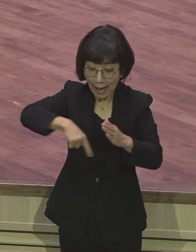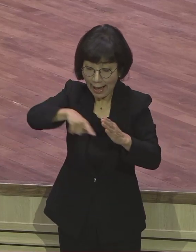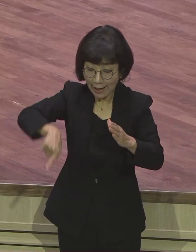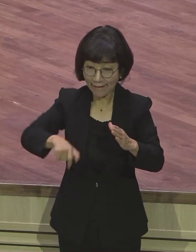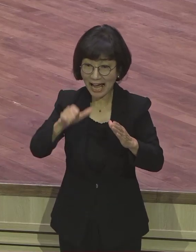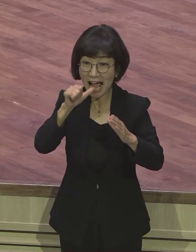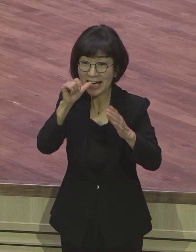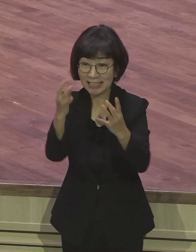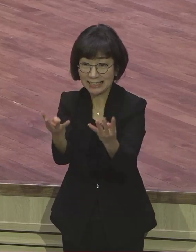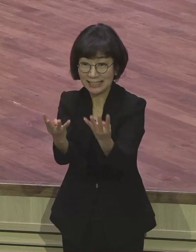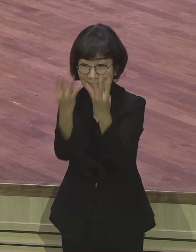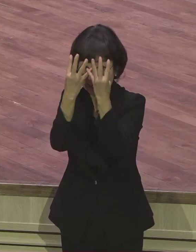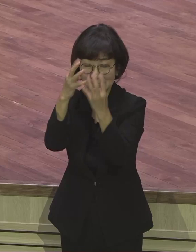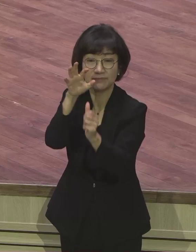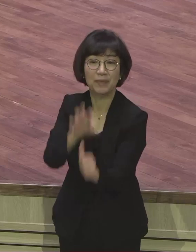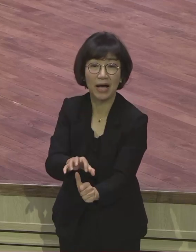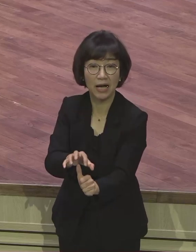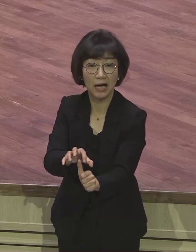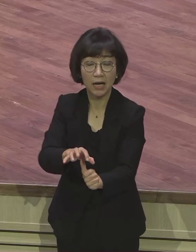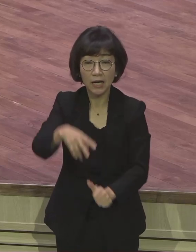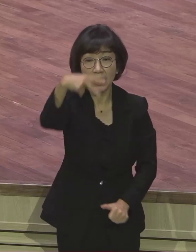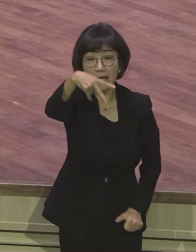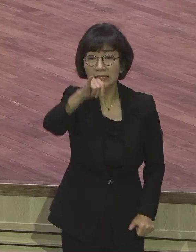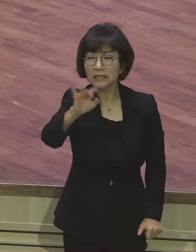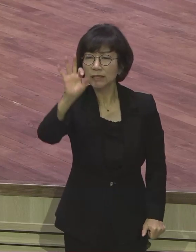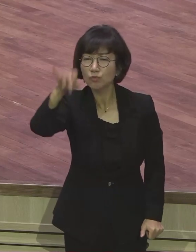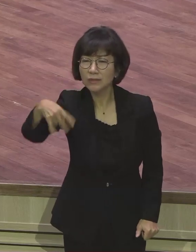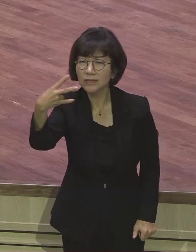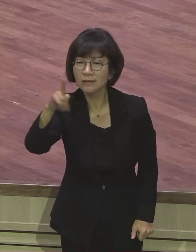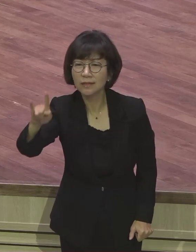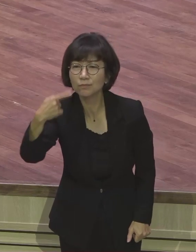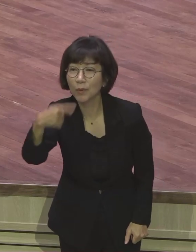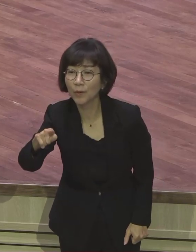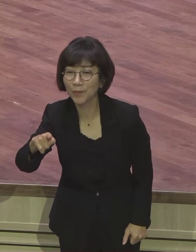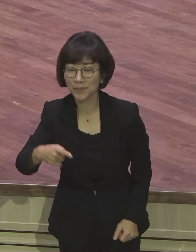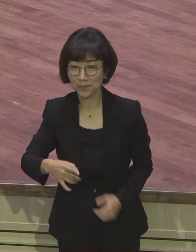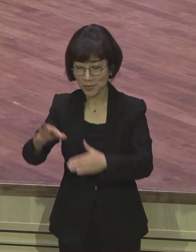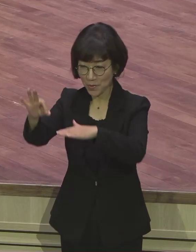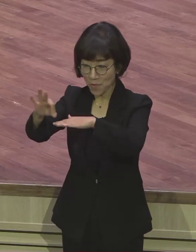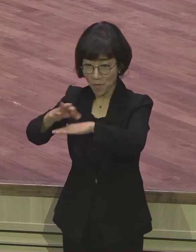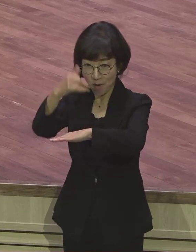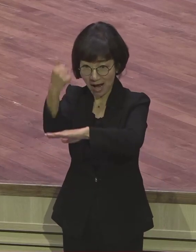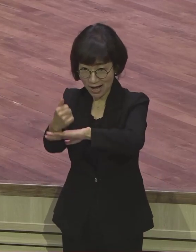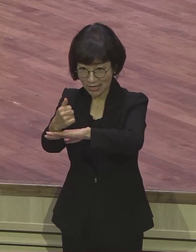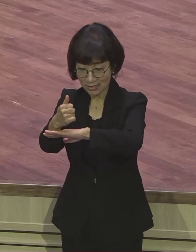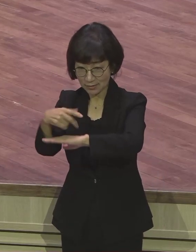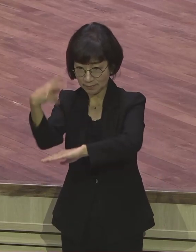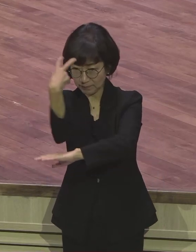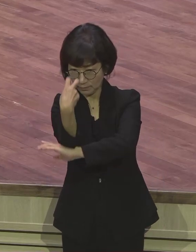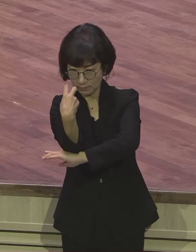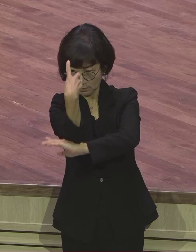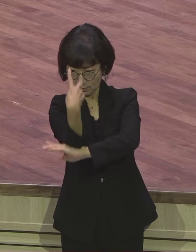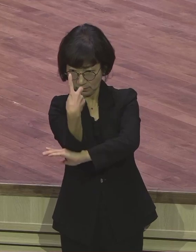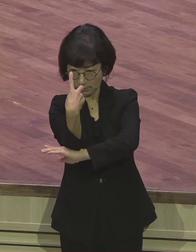시위대는 황제를 지키는 그러한 황제가 내리는 모든 임무를 수행하는